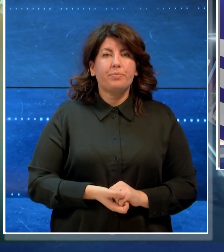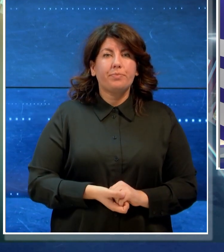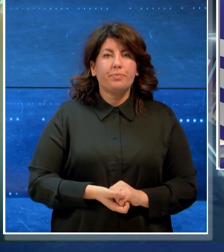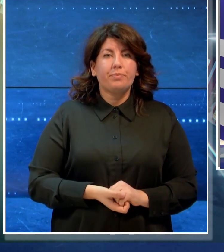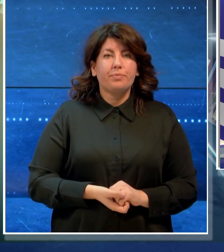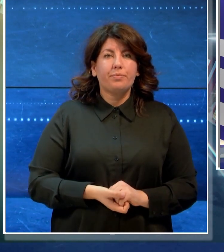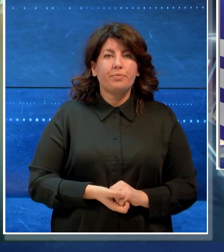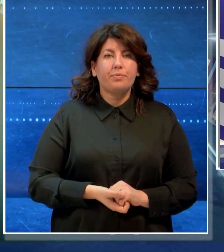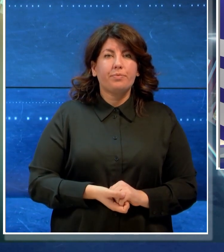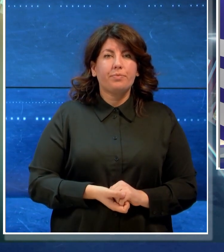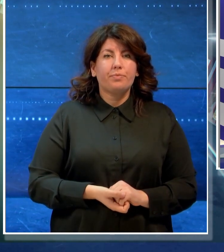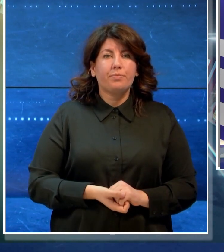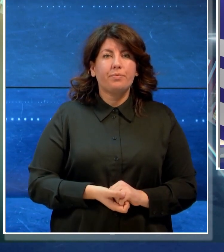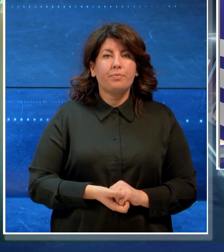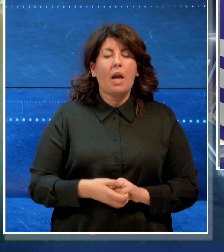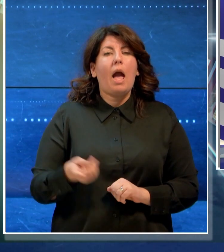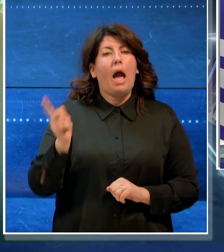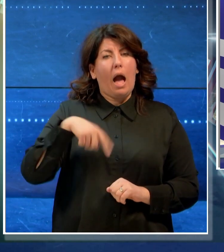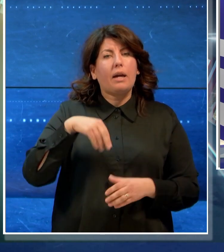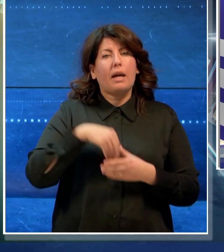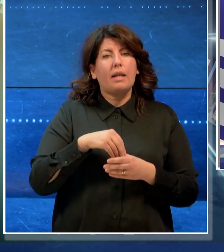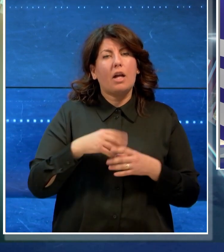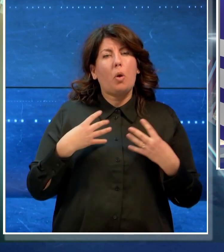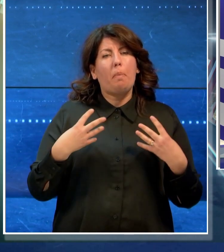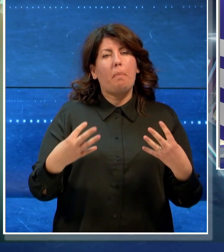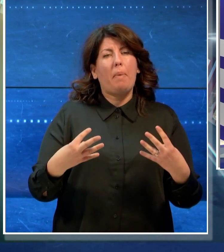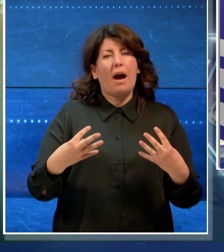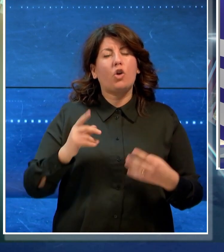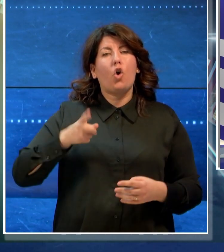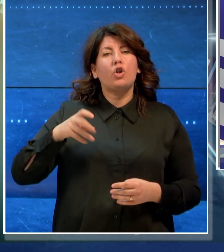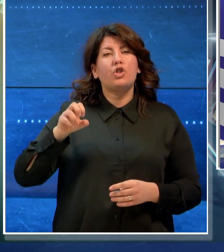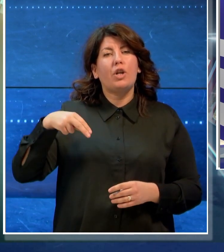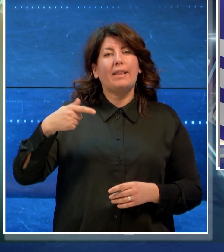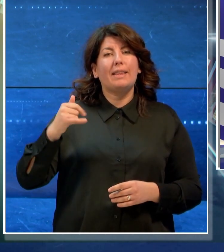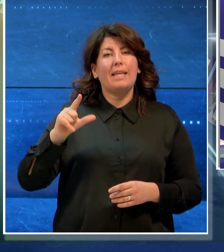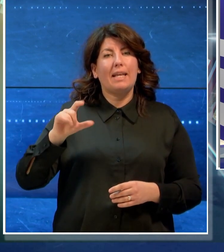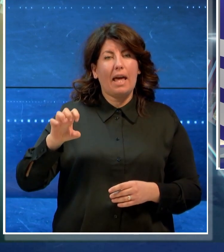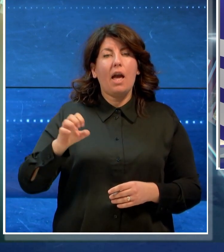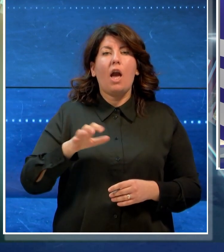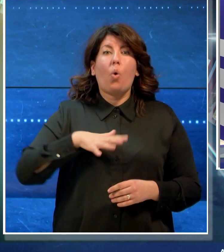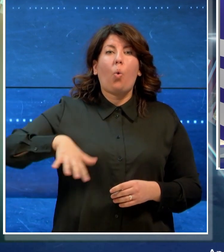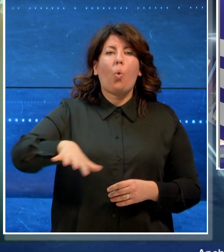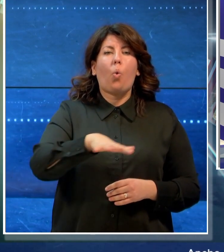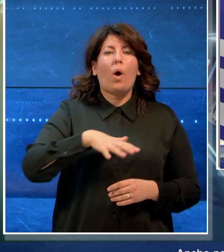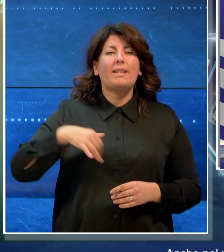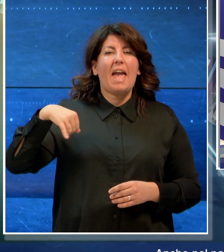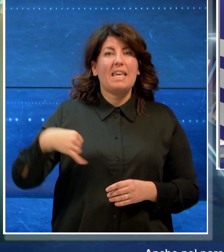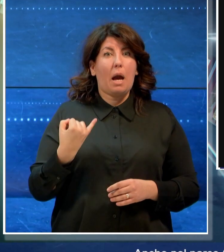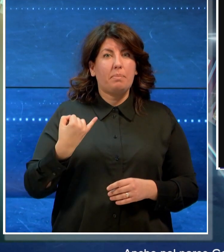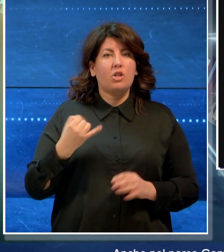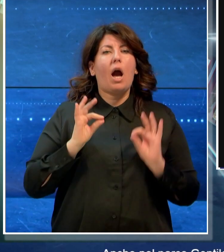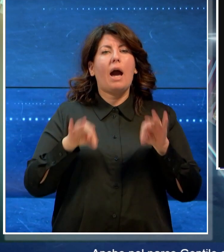Anche nel parco gentile del quartiere Iapigia arrivano i tavoli da